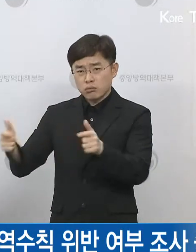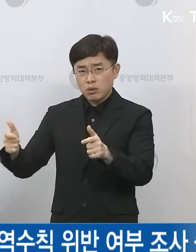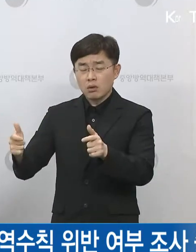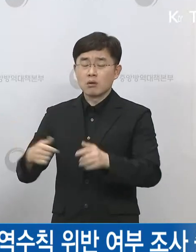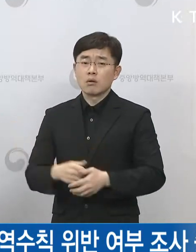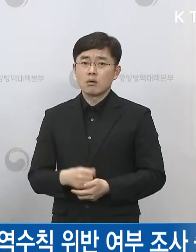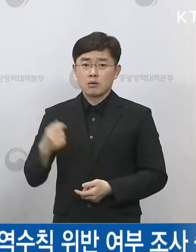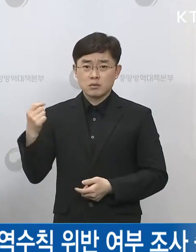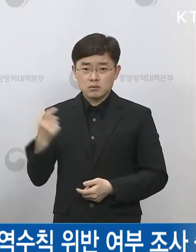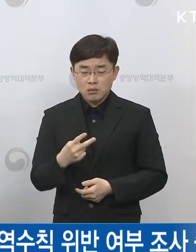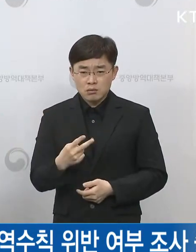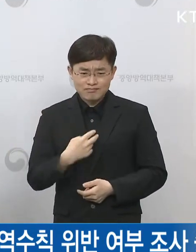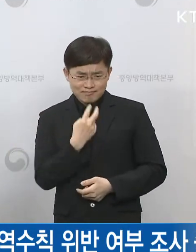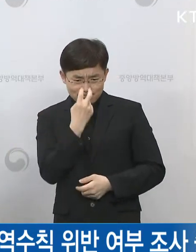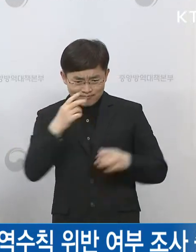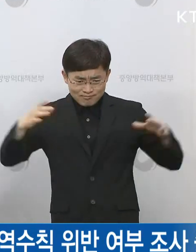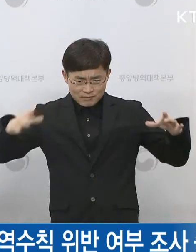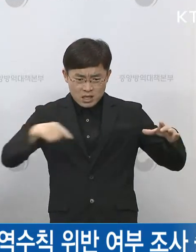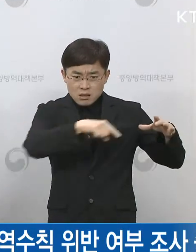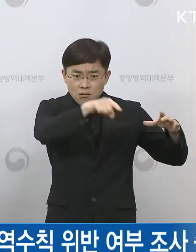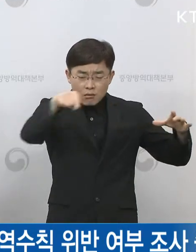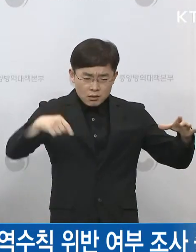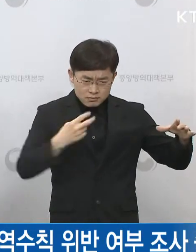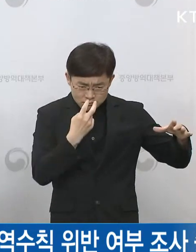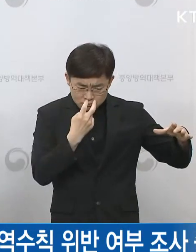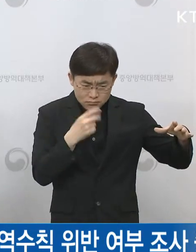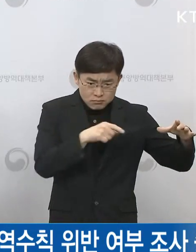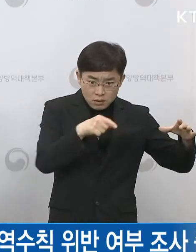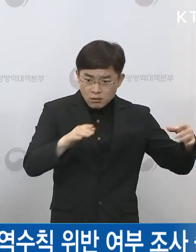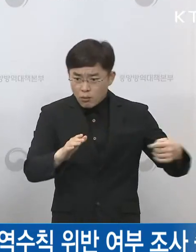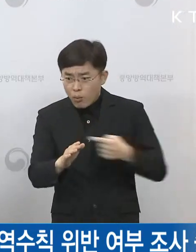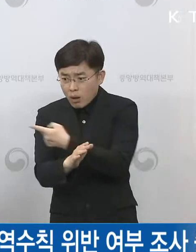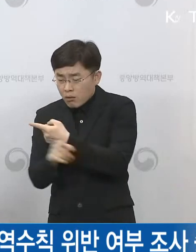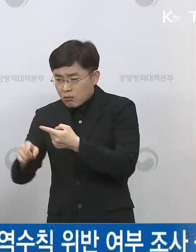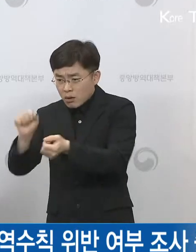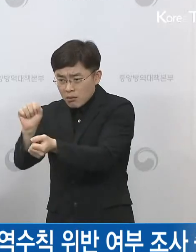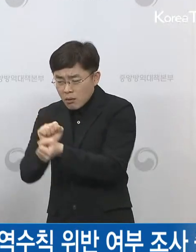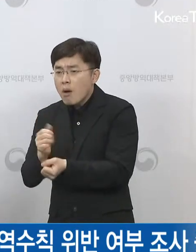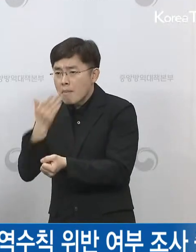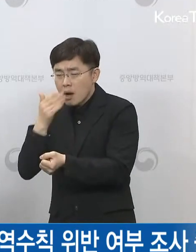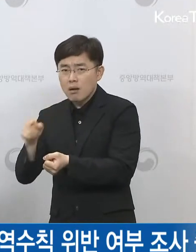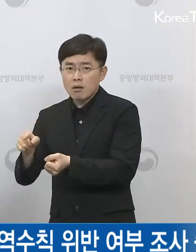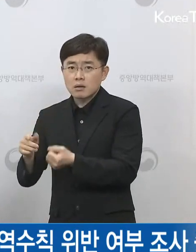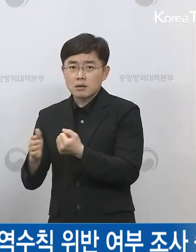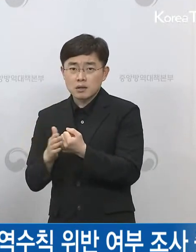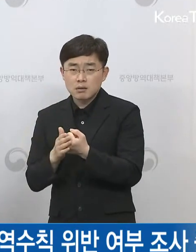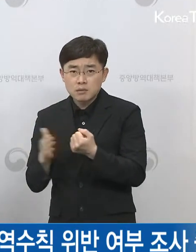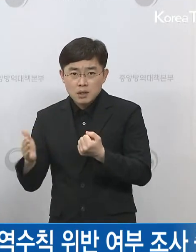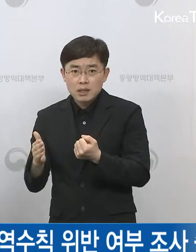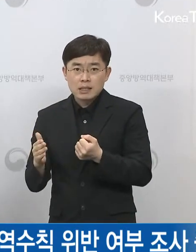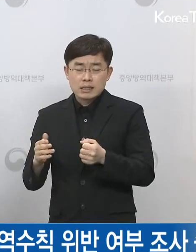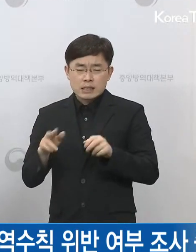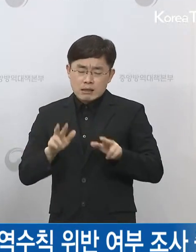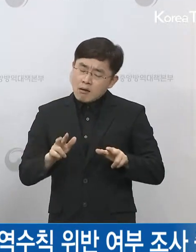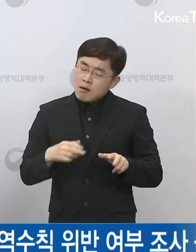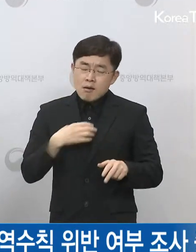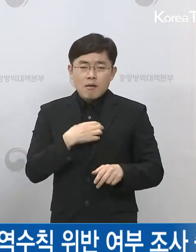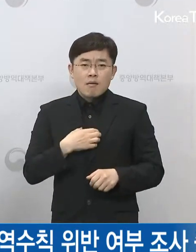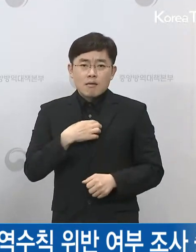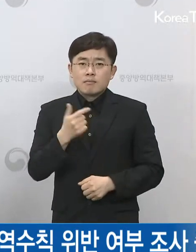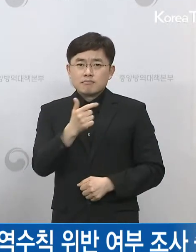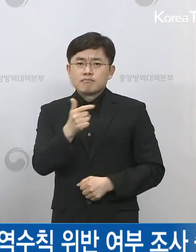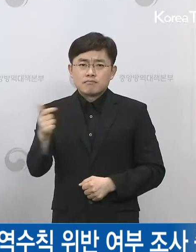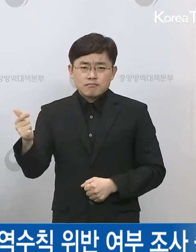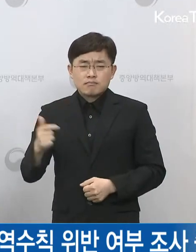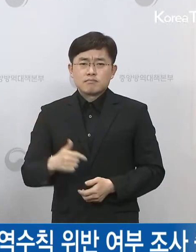방역망을 벗어나는 그런 환자의 비율도 조금씩 증가하고 있어서 방역 당국도 굉장히 큰 우려를 가지고